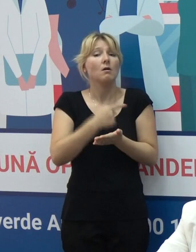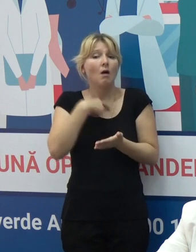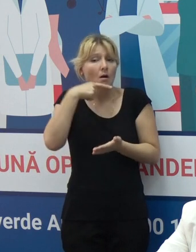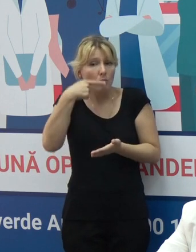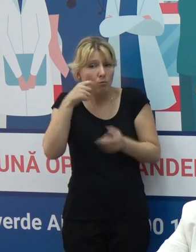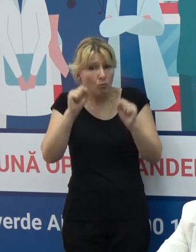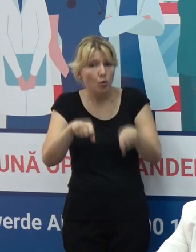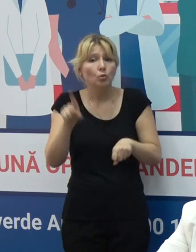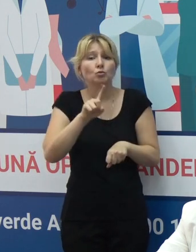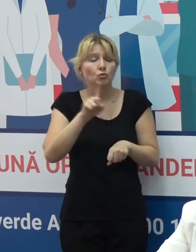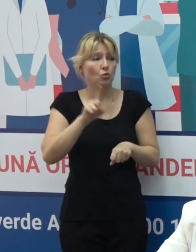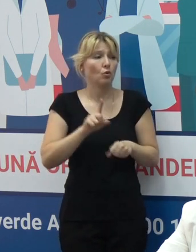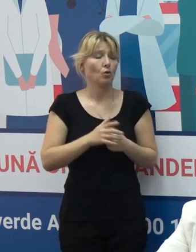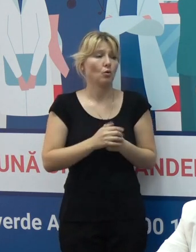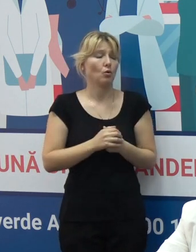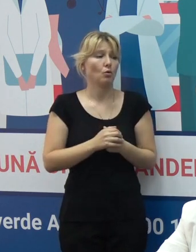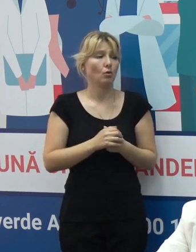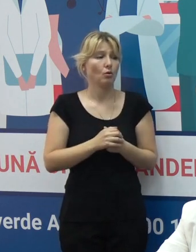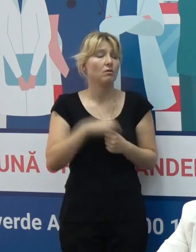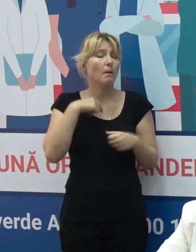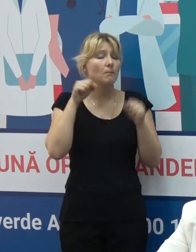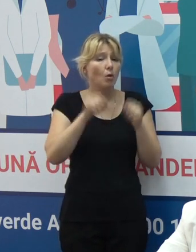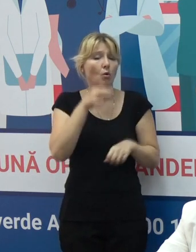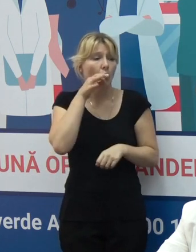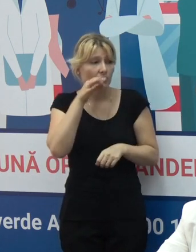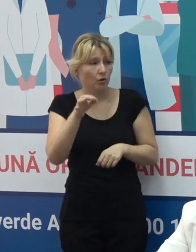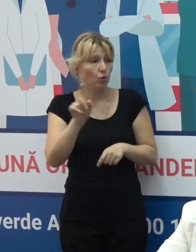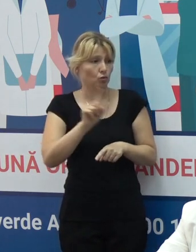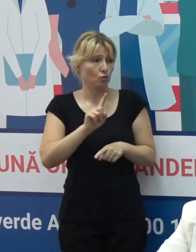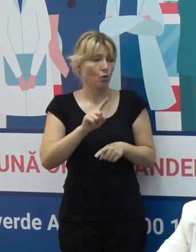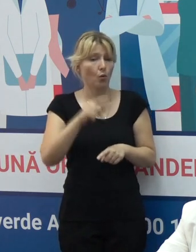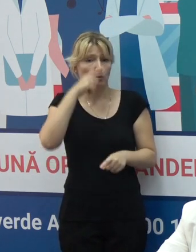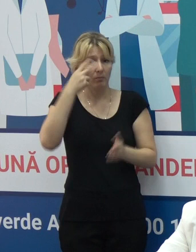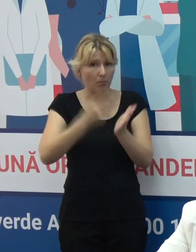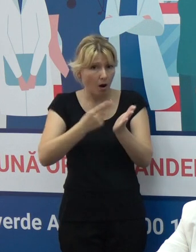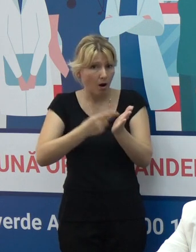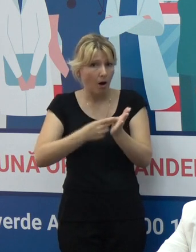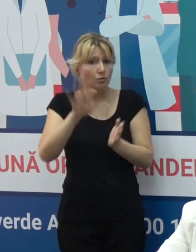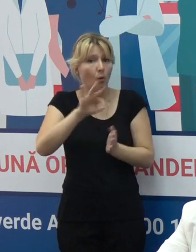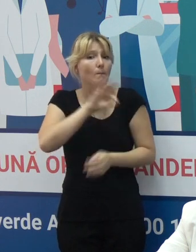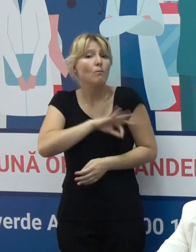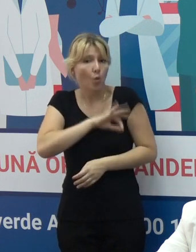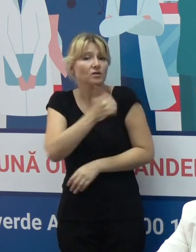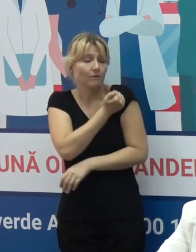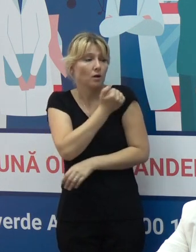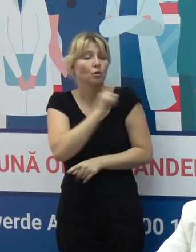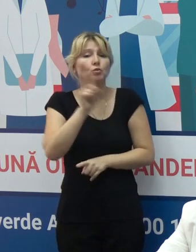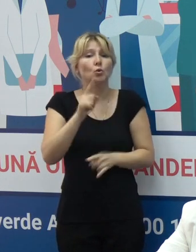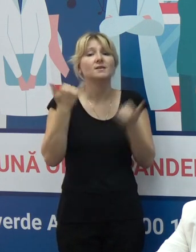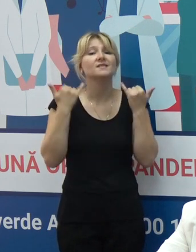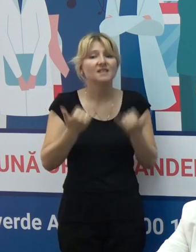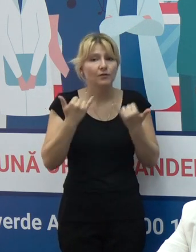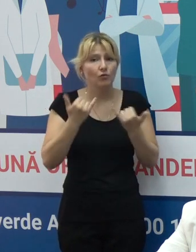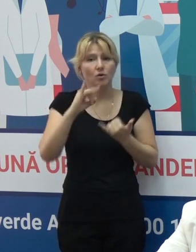atunci lucrul care ne demonstrează eficiența vaccinului este că astăzi, din